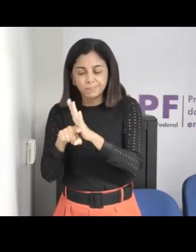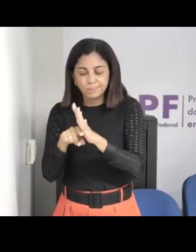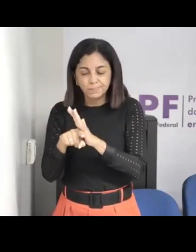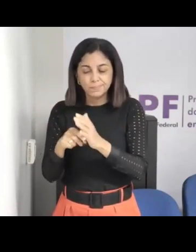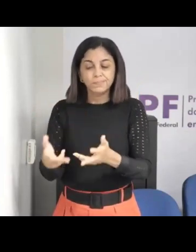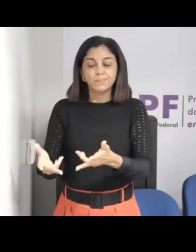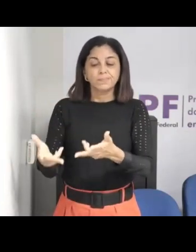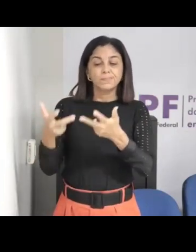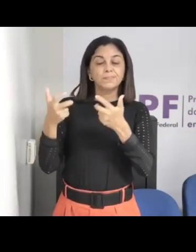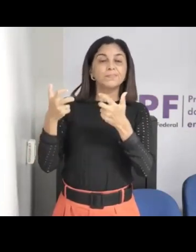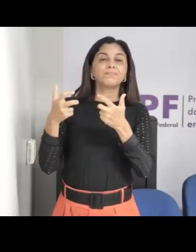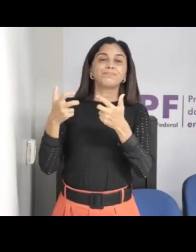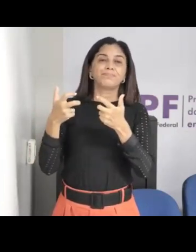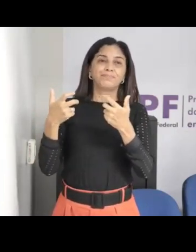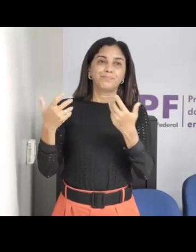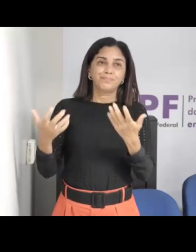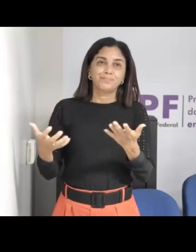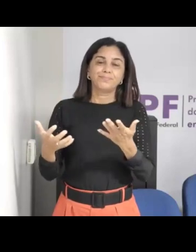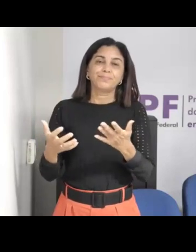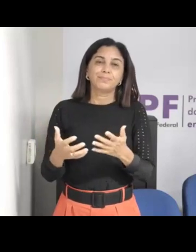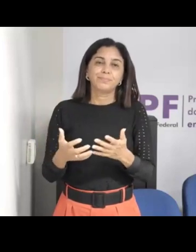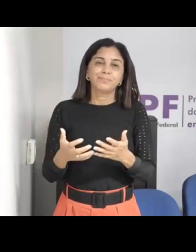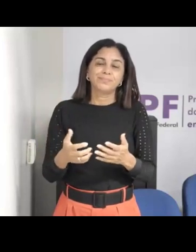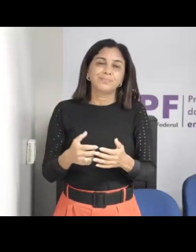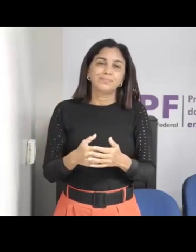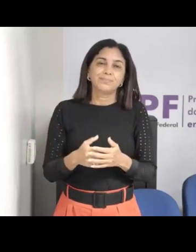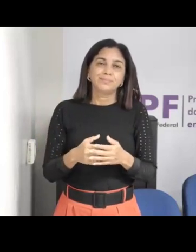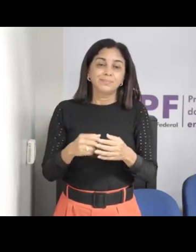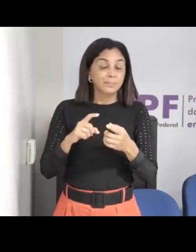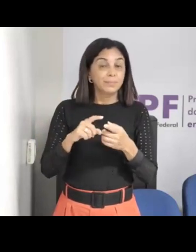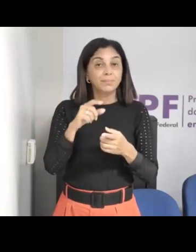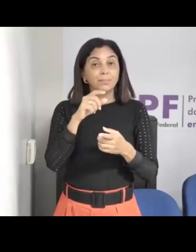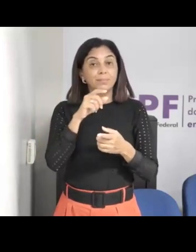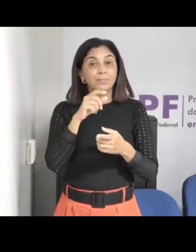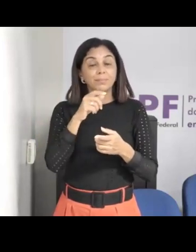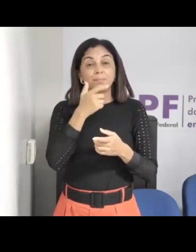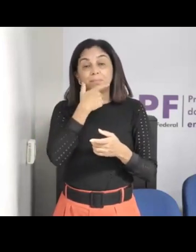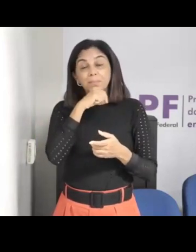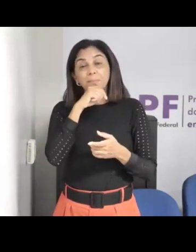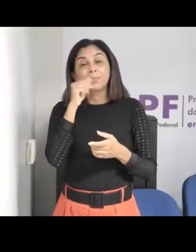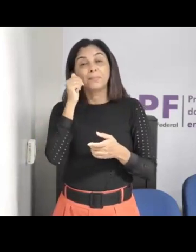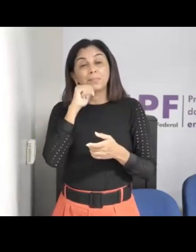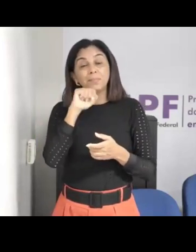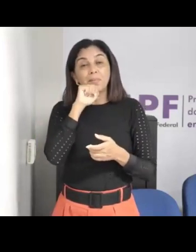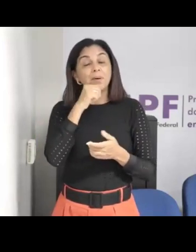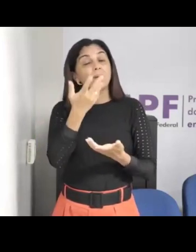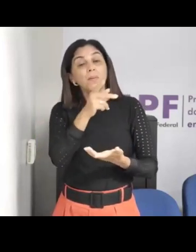esses sintomas são vários, né, e os pais sempre, professores também, tem sempre que ficar atentos.